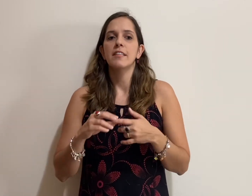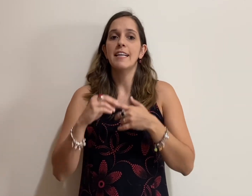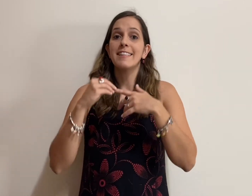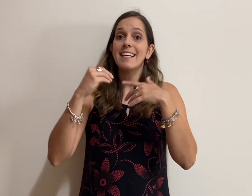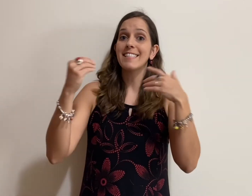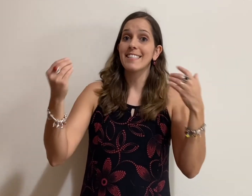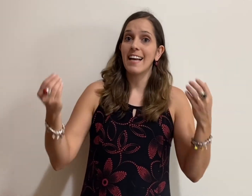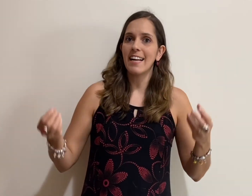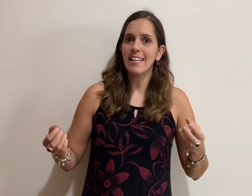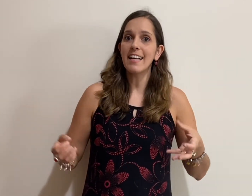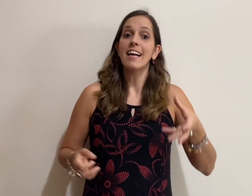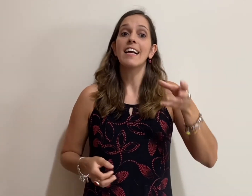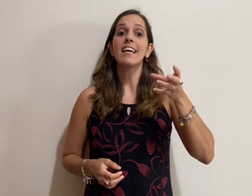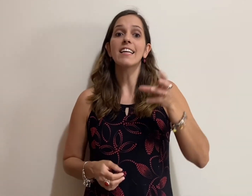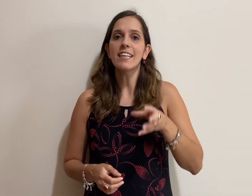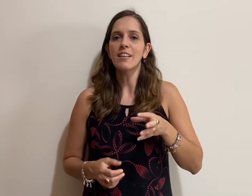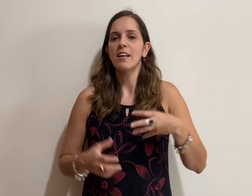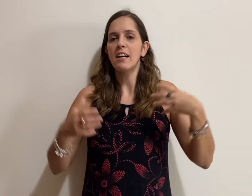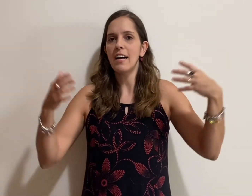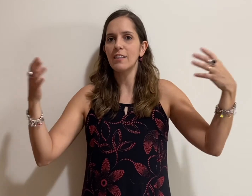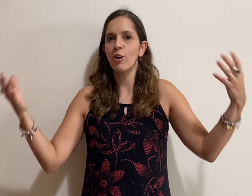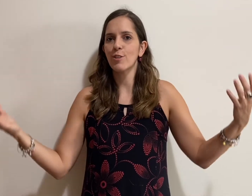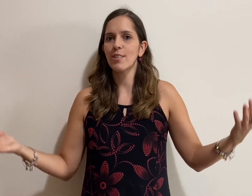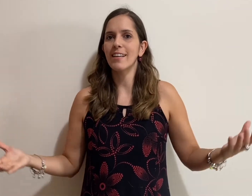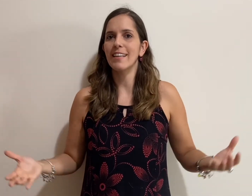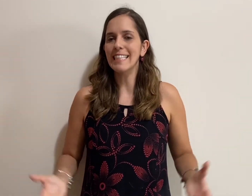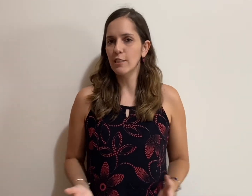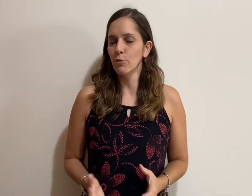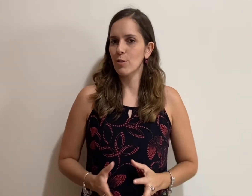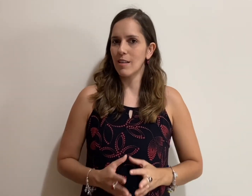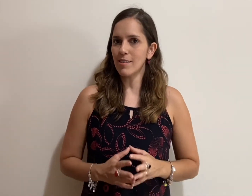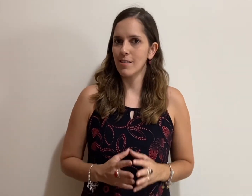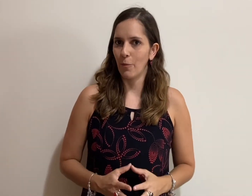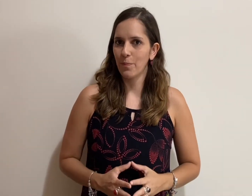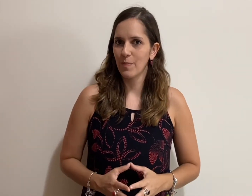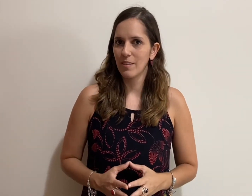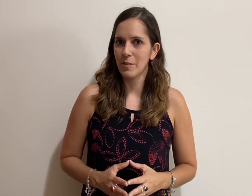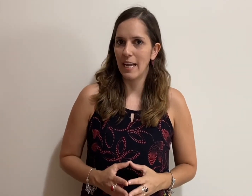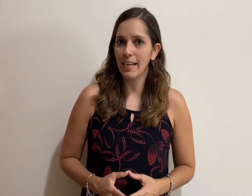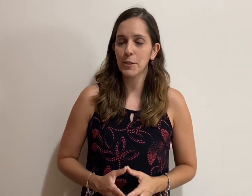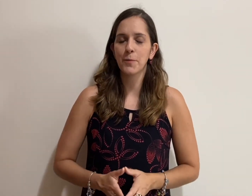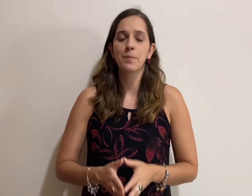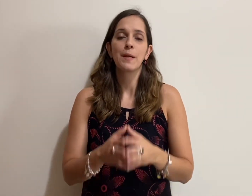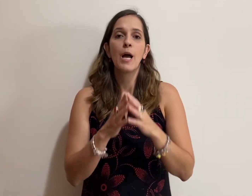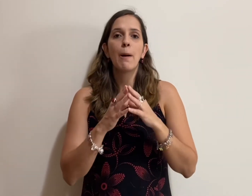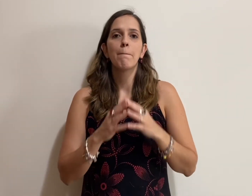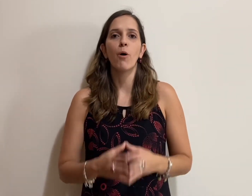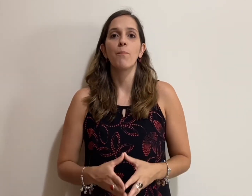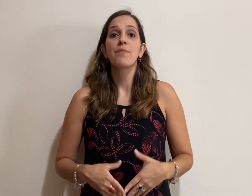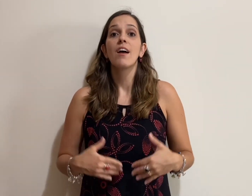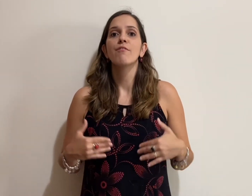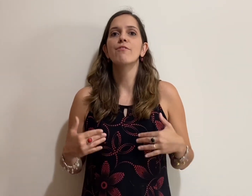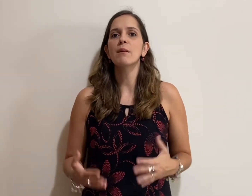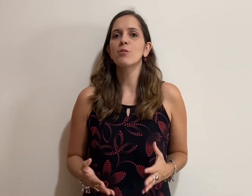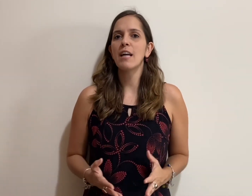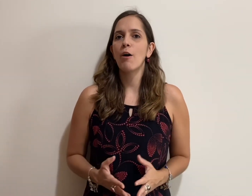designer e a nossa ilustração, certo? Bom, vamos dar uma